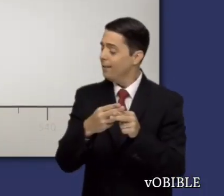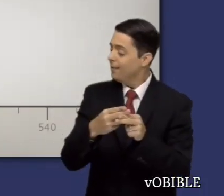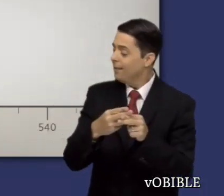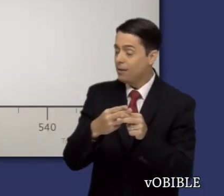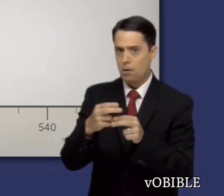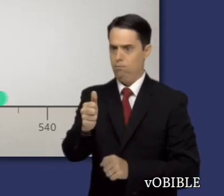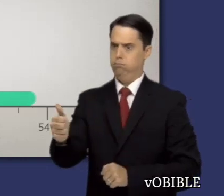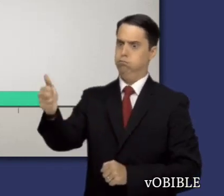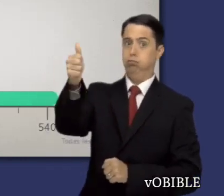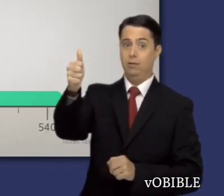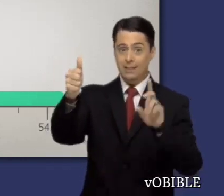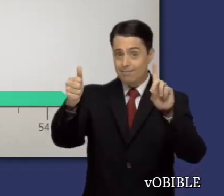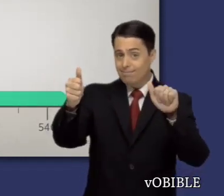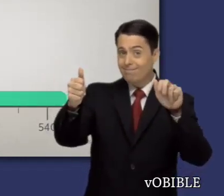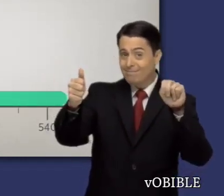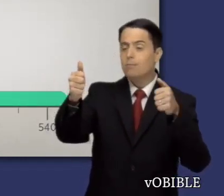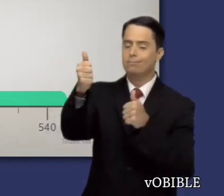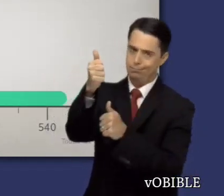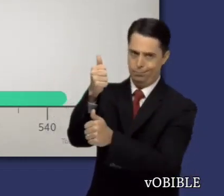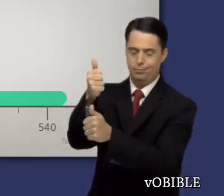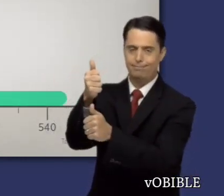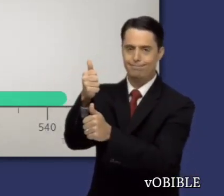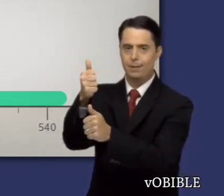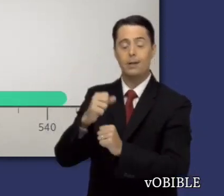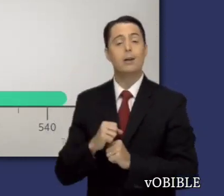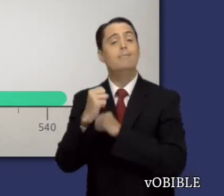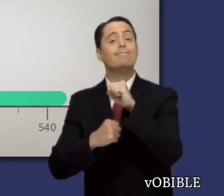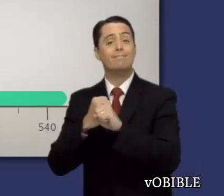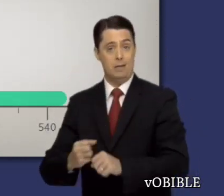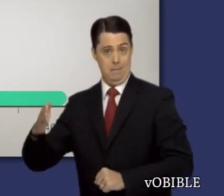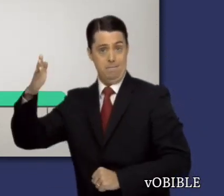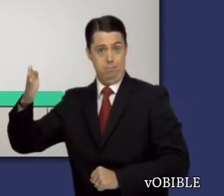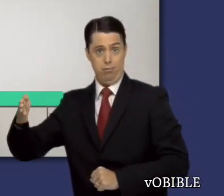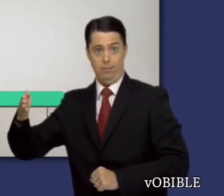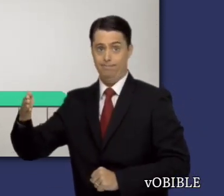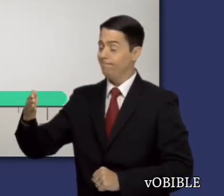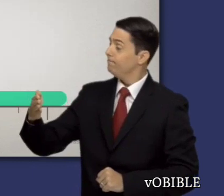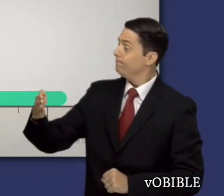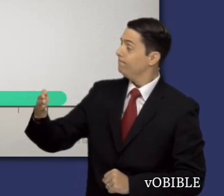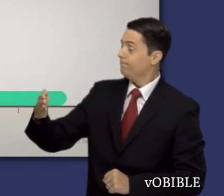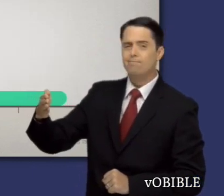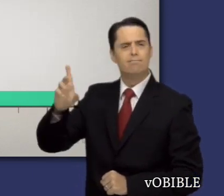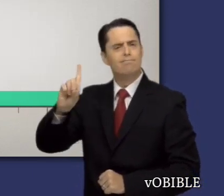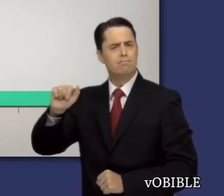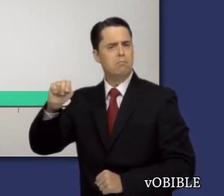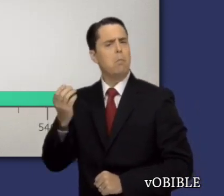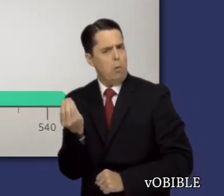Daniel comienza su libro relatando sucesos del año 618 a.C. cuando todavía era joven.